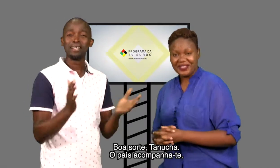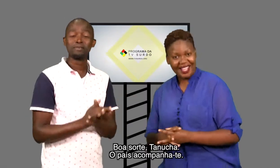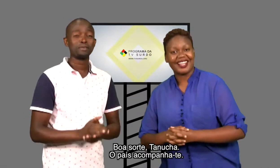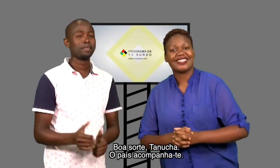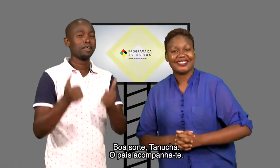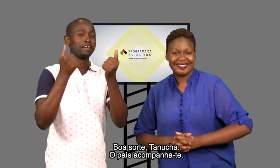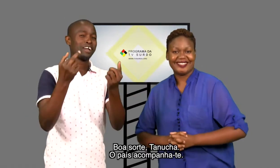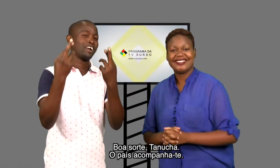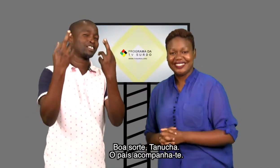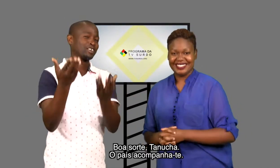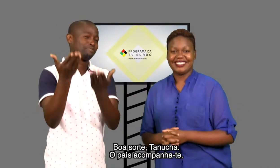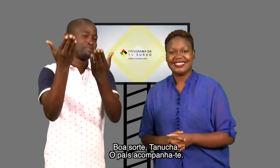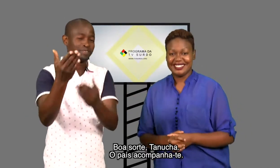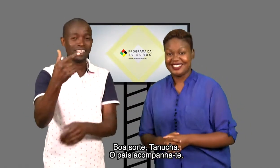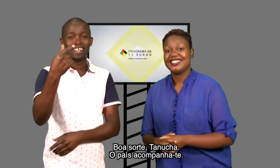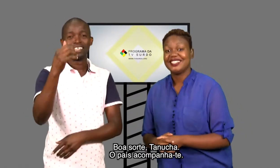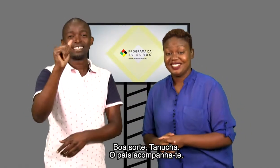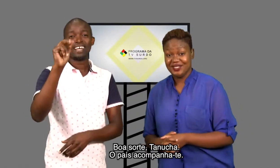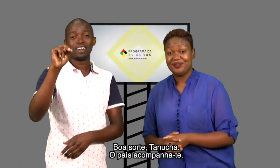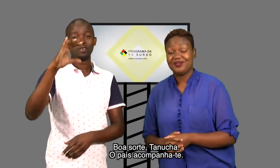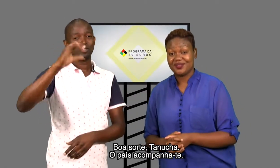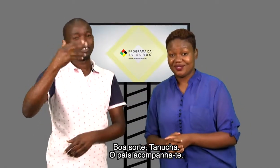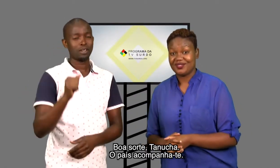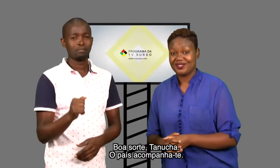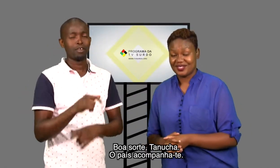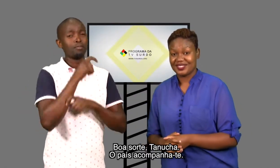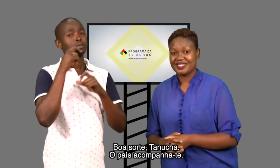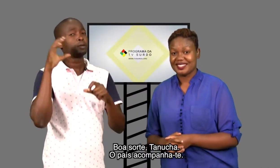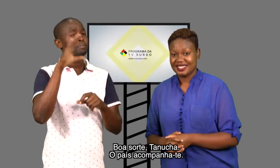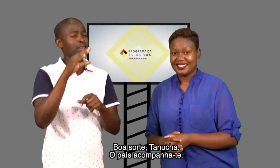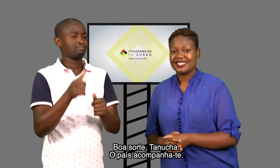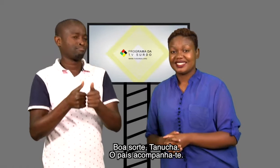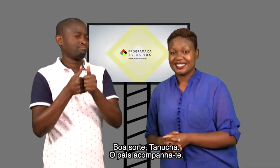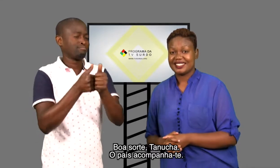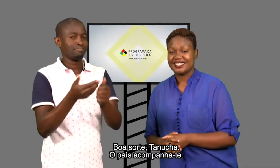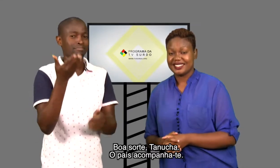Boa sorte, Tanuxa. O país acompanha-te.